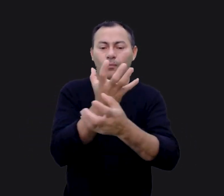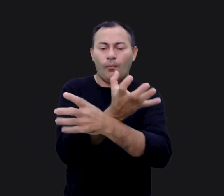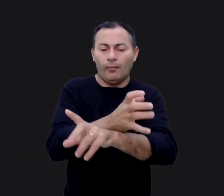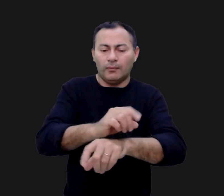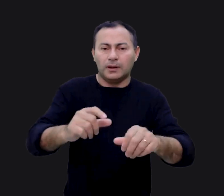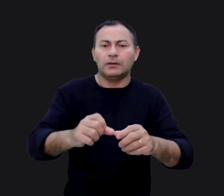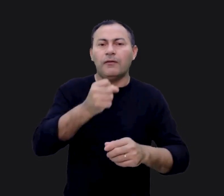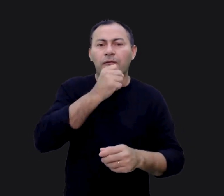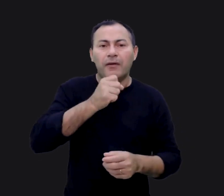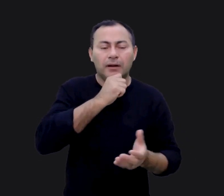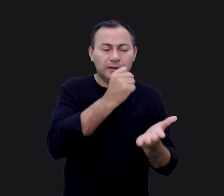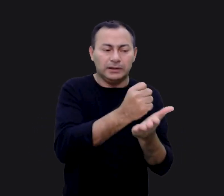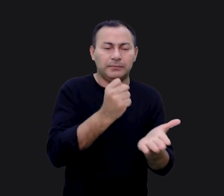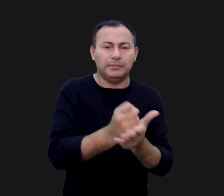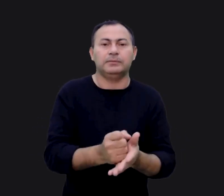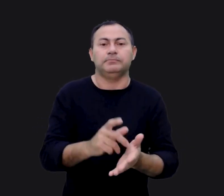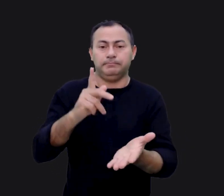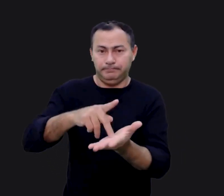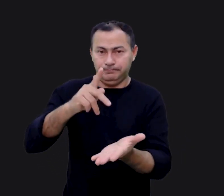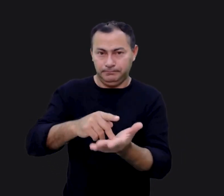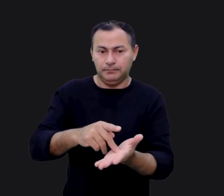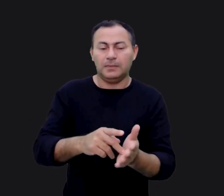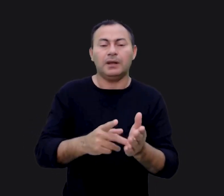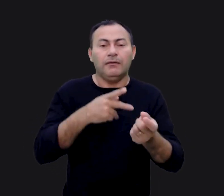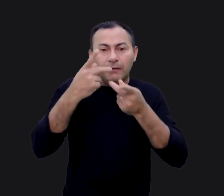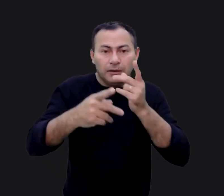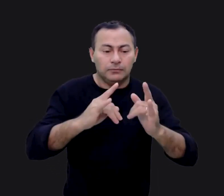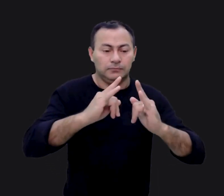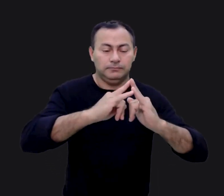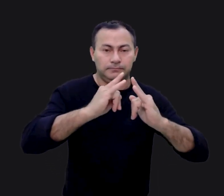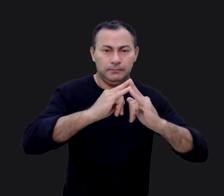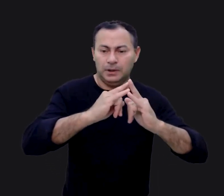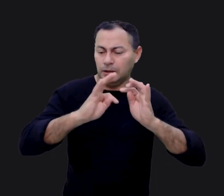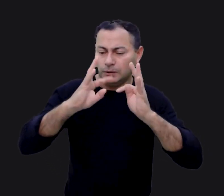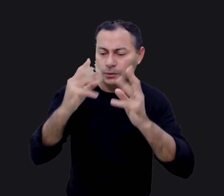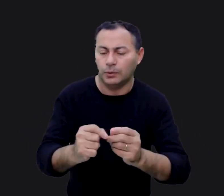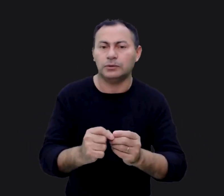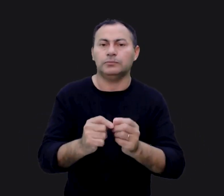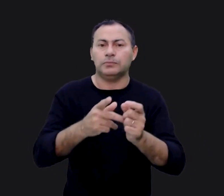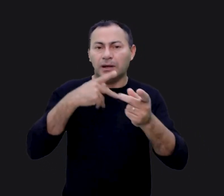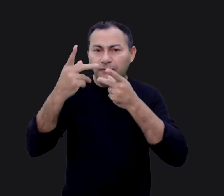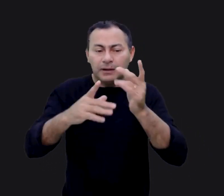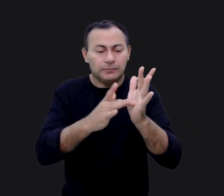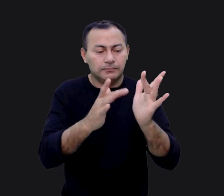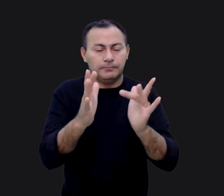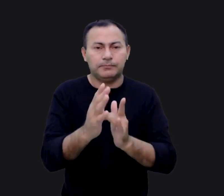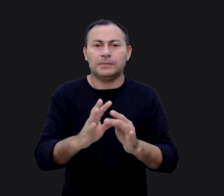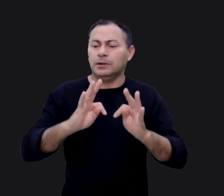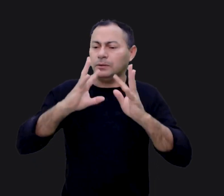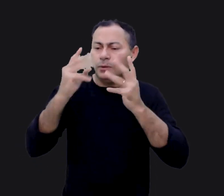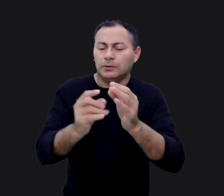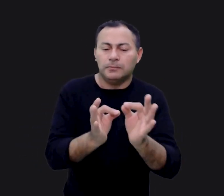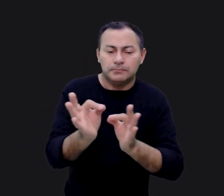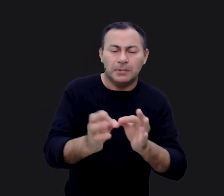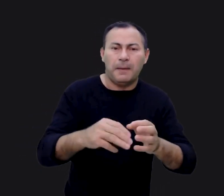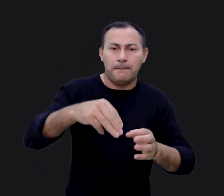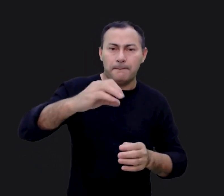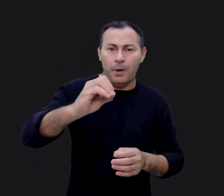deserto no Velho Testamento. Esta verdade tem a ver sobre o fato de que o tabernáculo é todo sobre Jesus Cristo. Todas as mobílias que